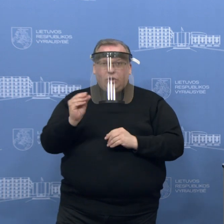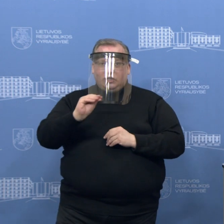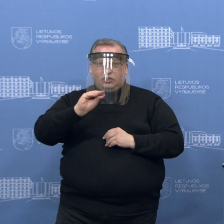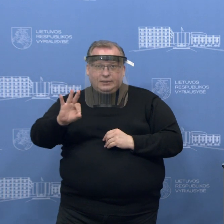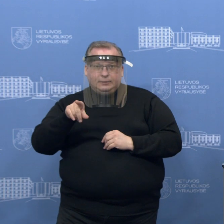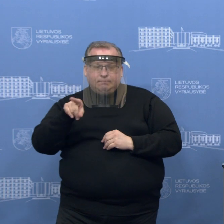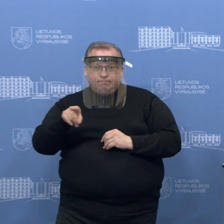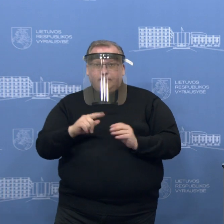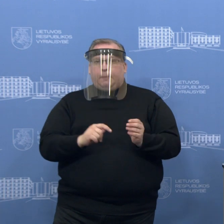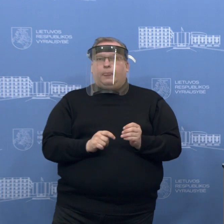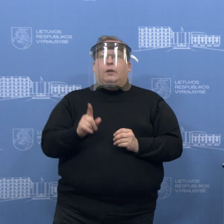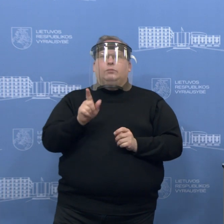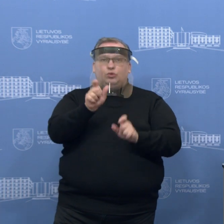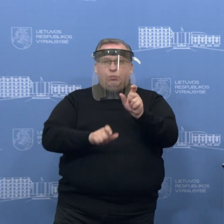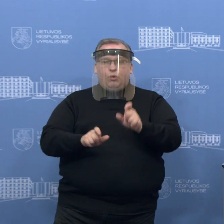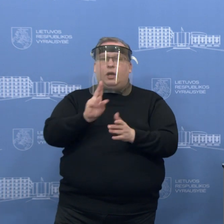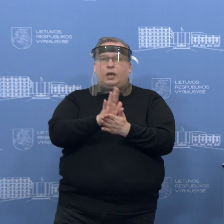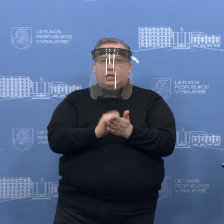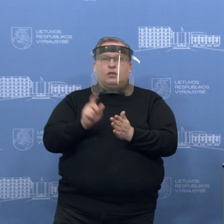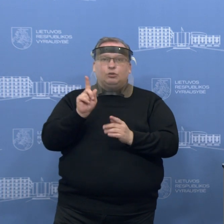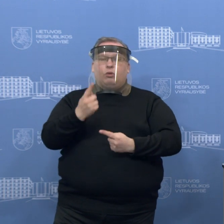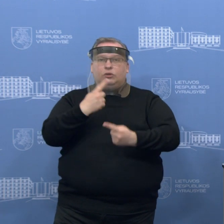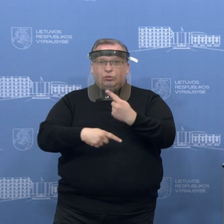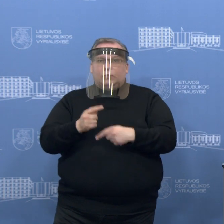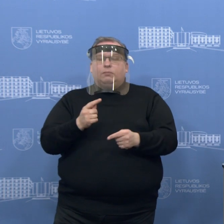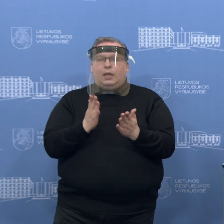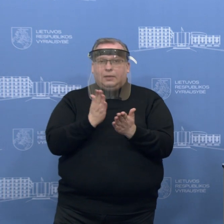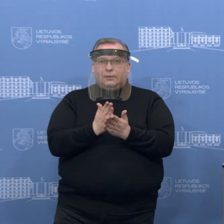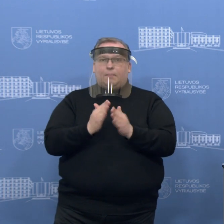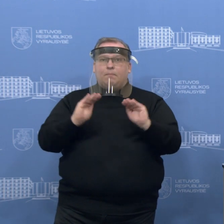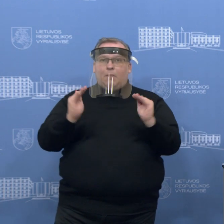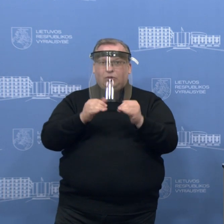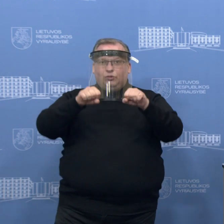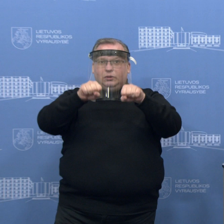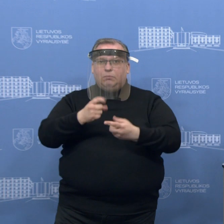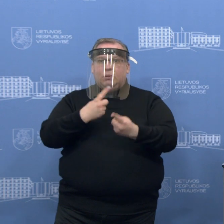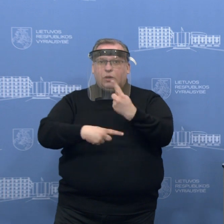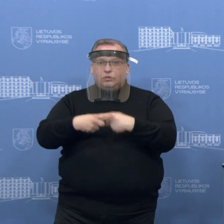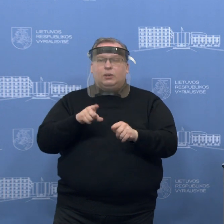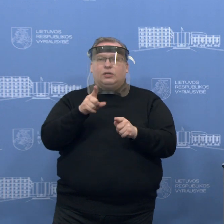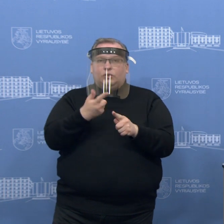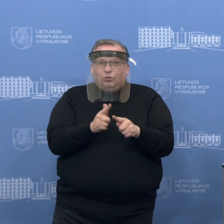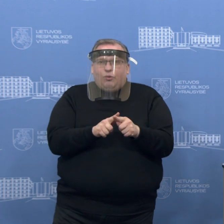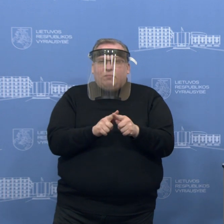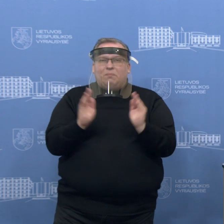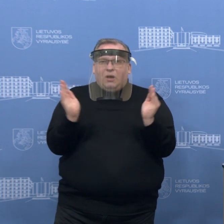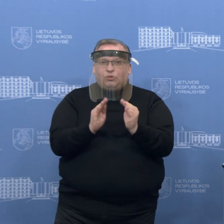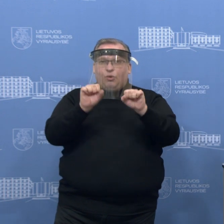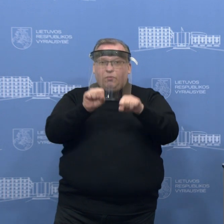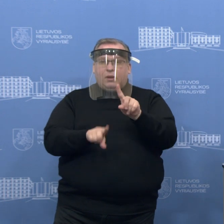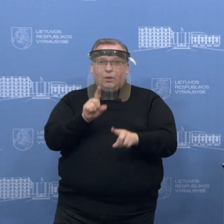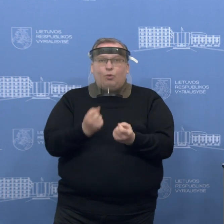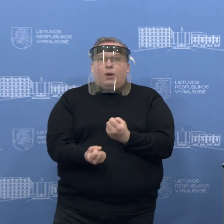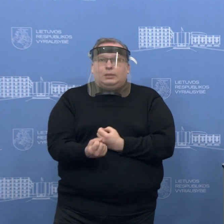dėl tų žmonių, kurie dar vis nori sugrįžti, tai tikrai galimybės yra minimalios, bet esant net ir to minimaliomų galimybėm, jeigu